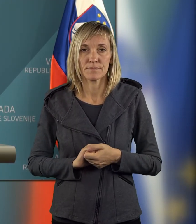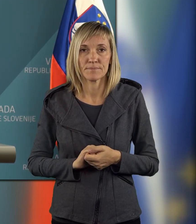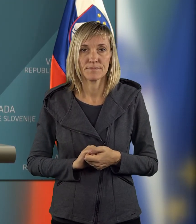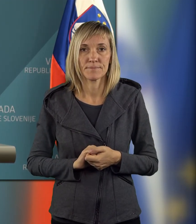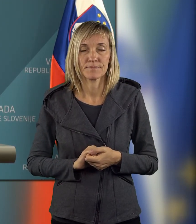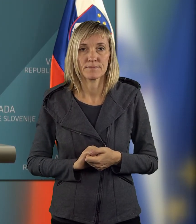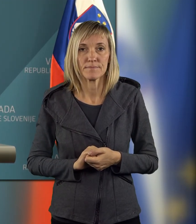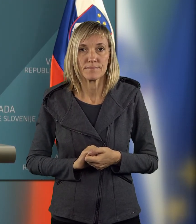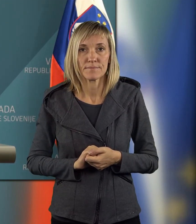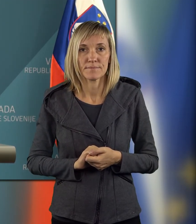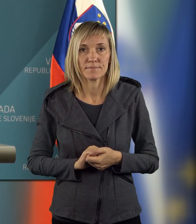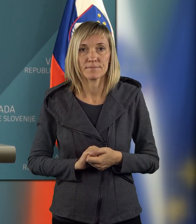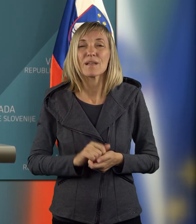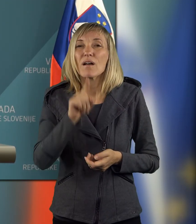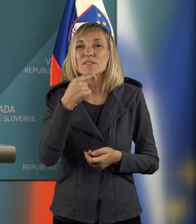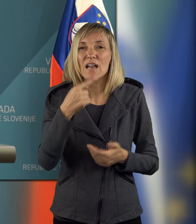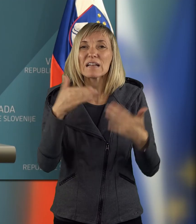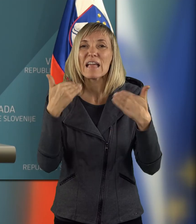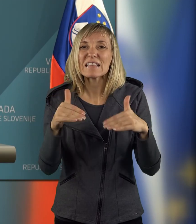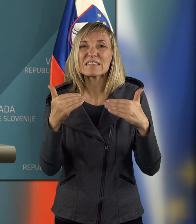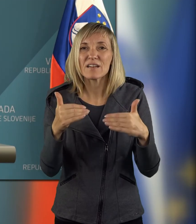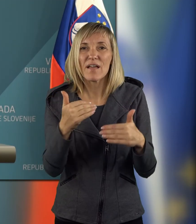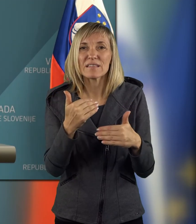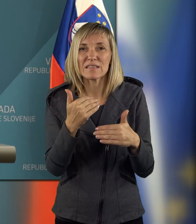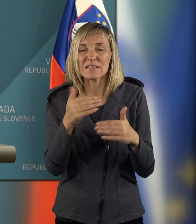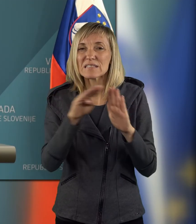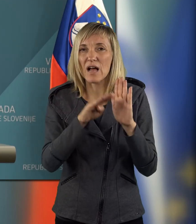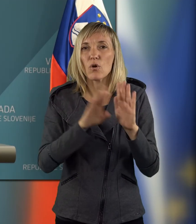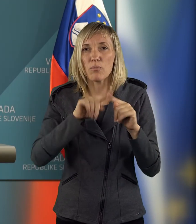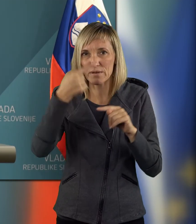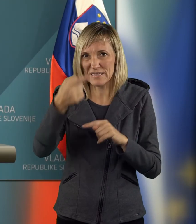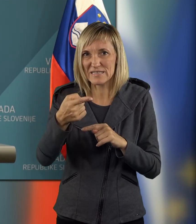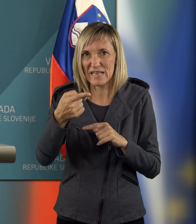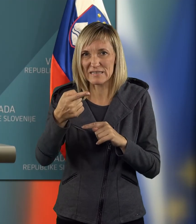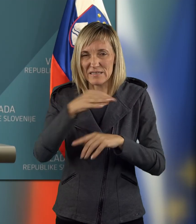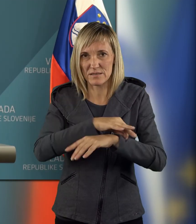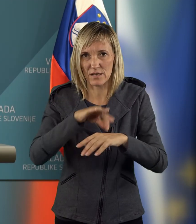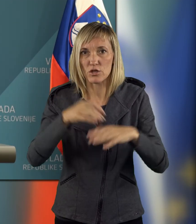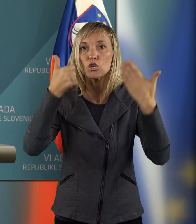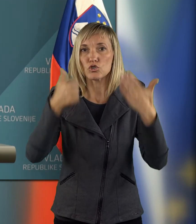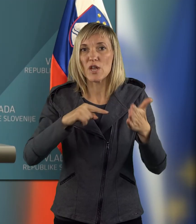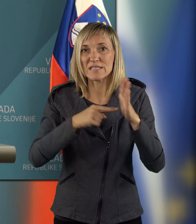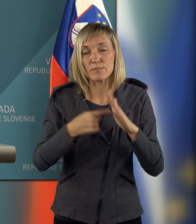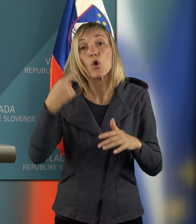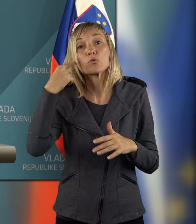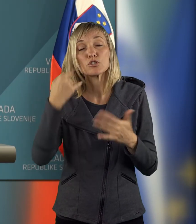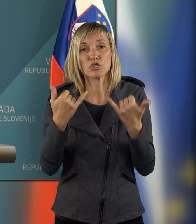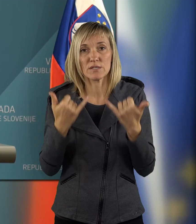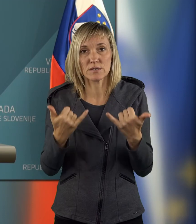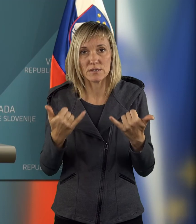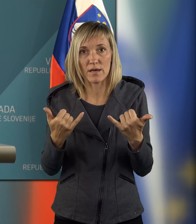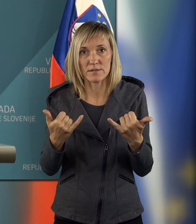da bomo se. Rekli ste in te vem, zakon bo v jih odni teden. Teh 60 milijonov je bilo danes slišati